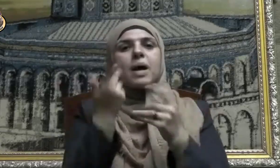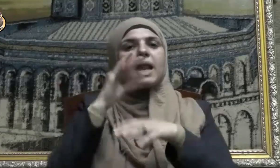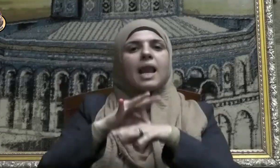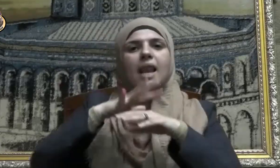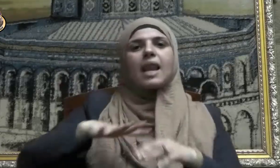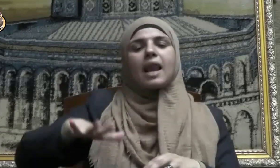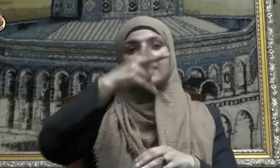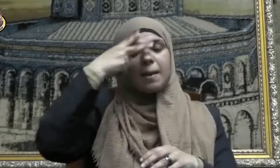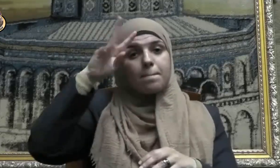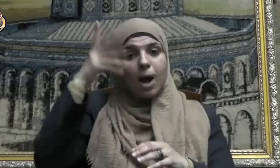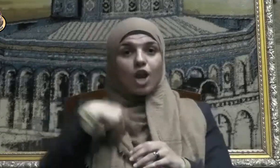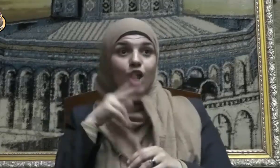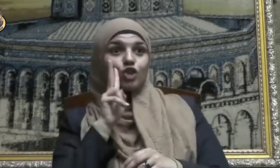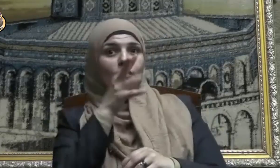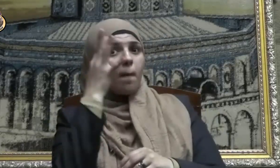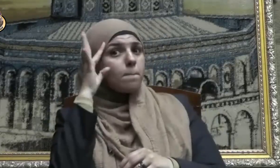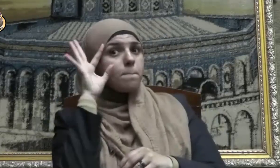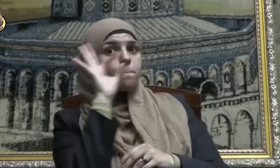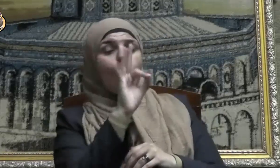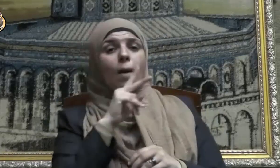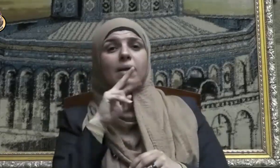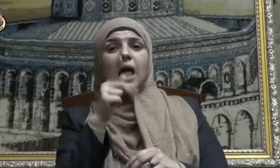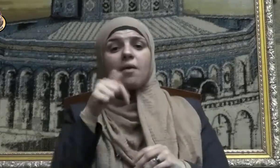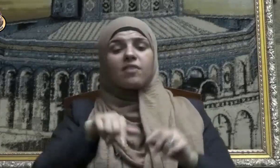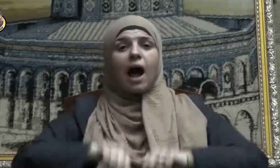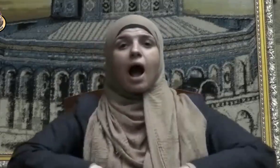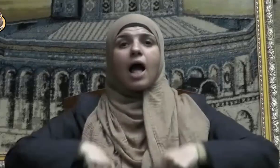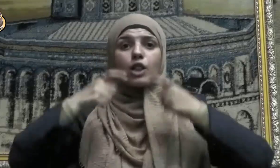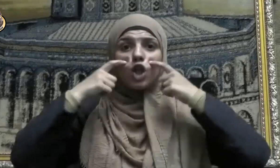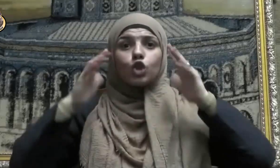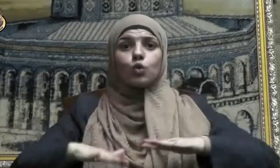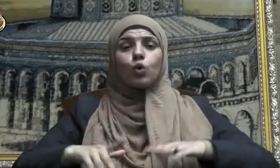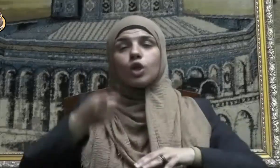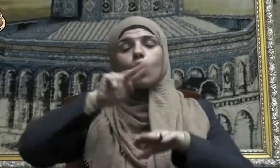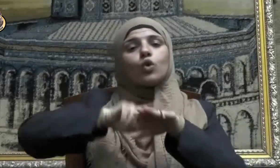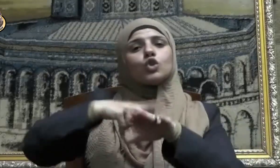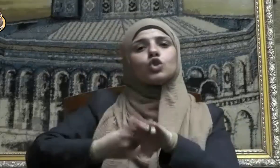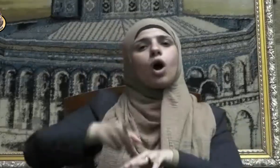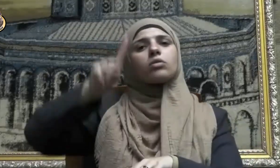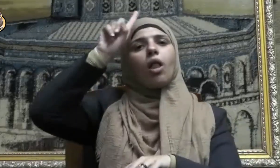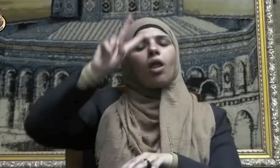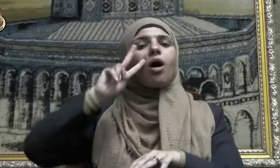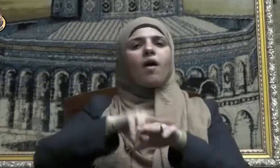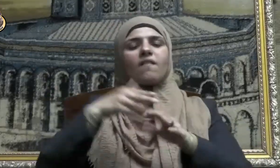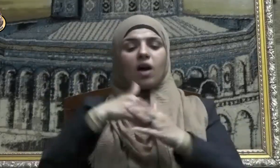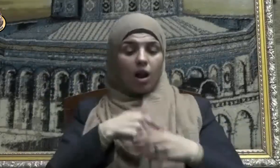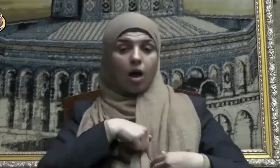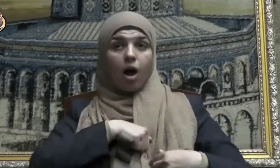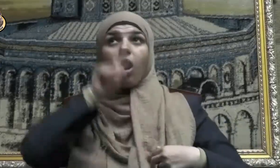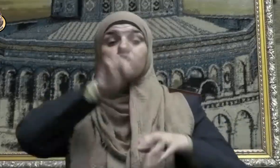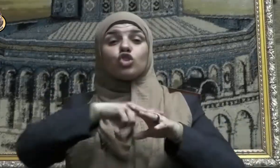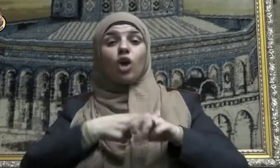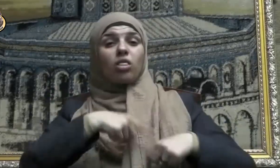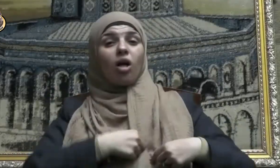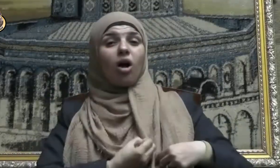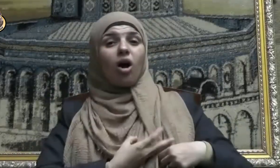يعجبك قوله في الحياة الدنيا ويشهد الله على ما في قلبه وهو ألد